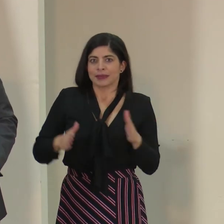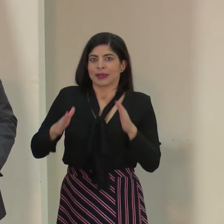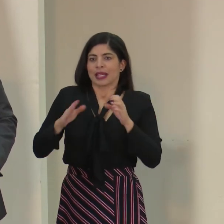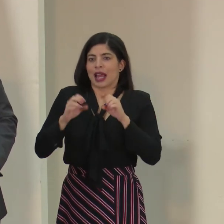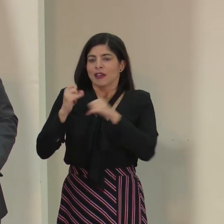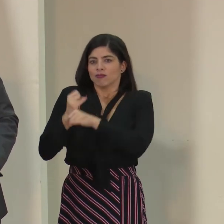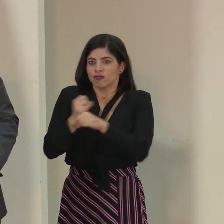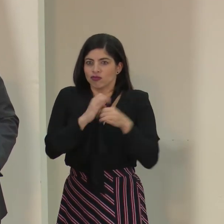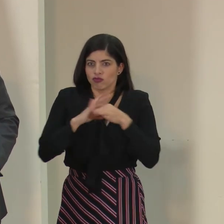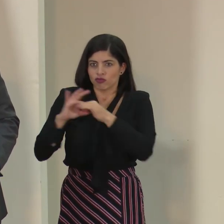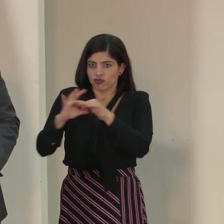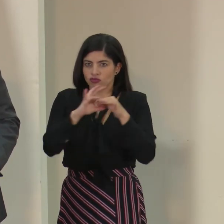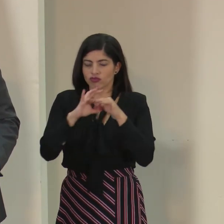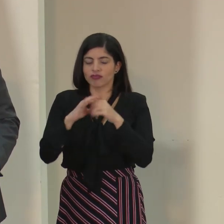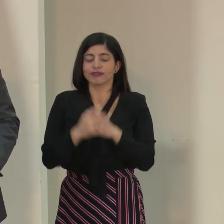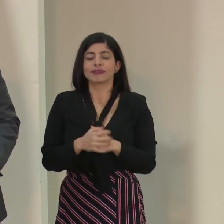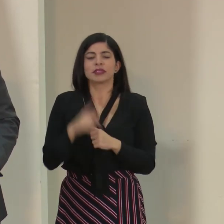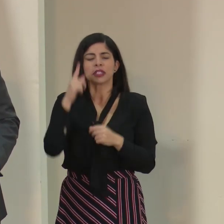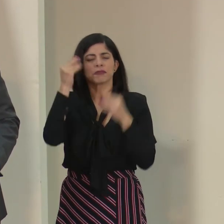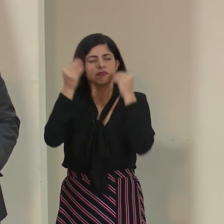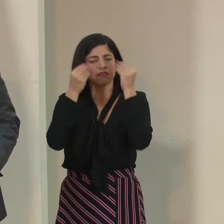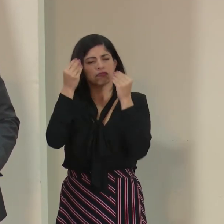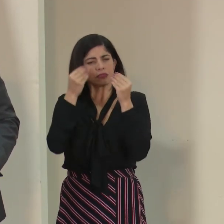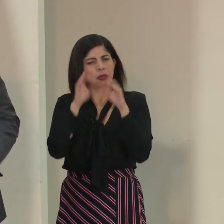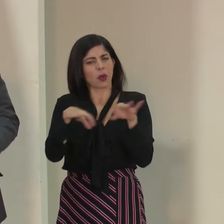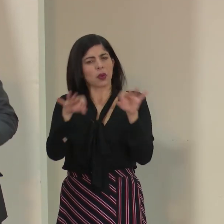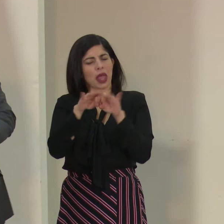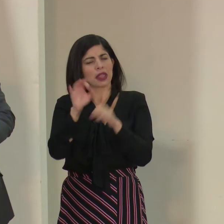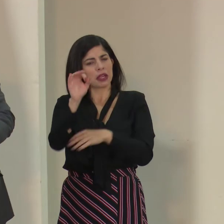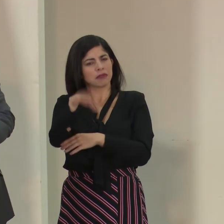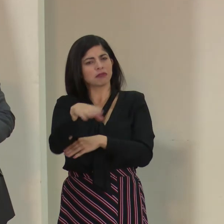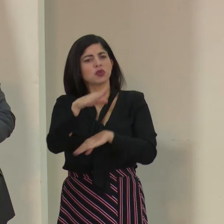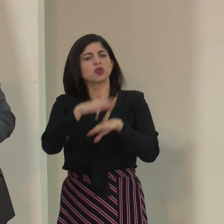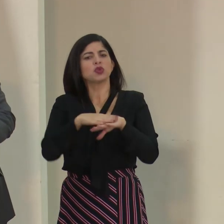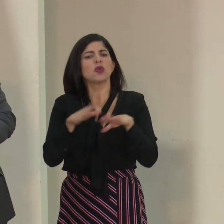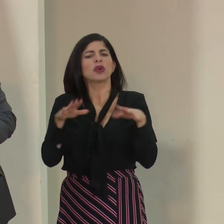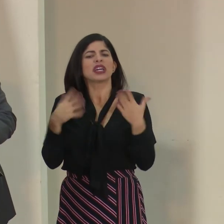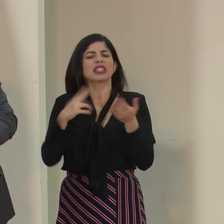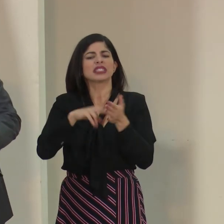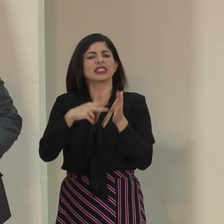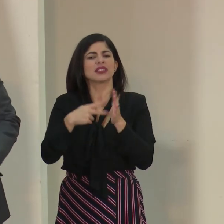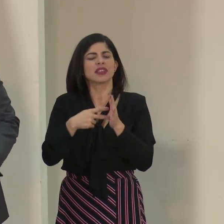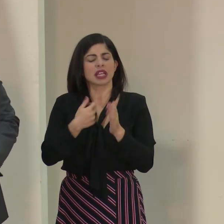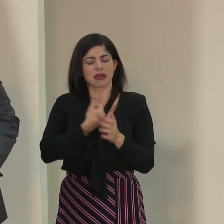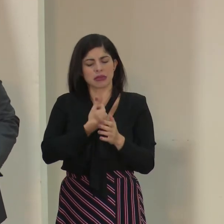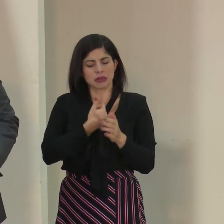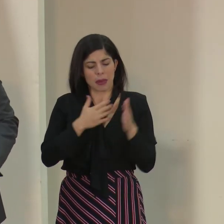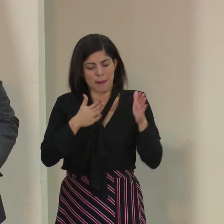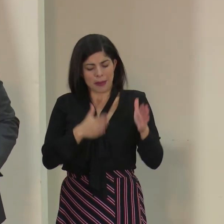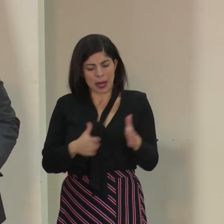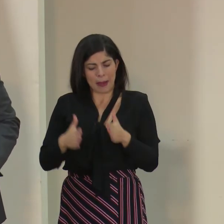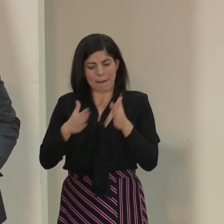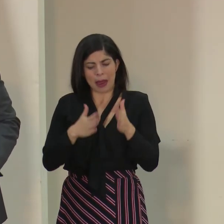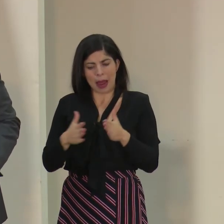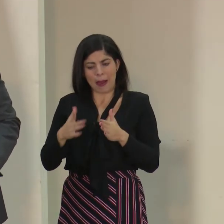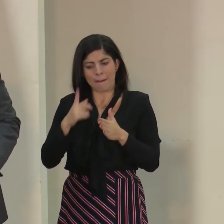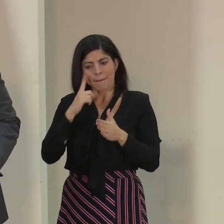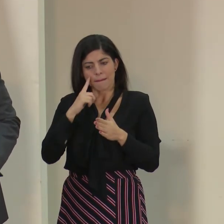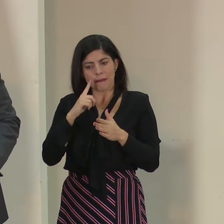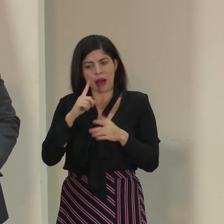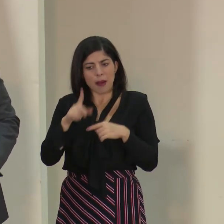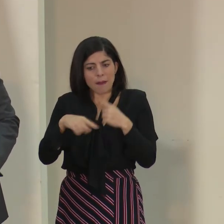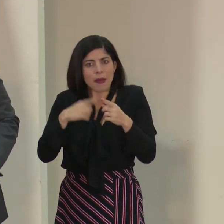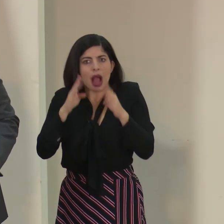interinstitucional. Una reflexión importante en términos de lo que implica prepararse para atender una